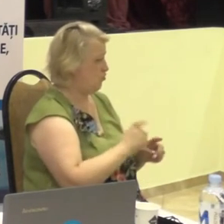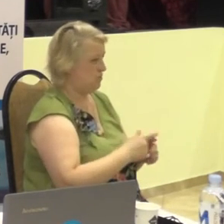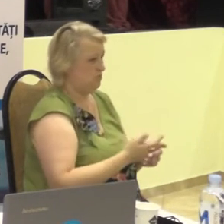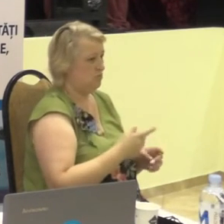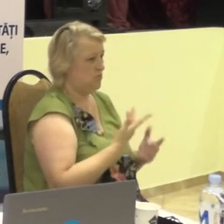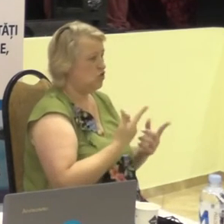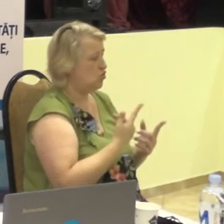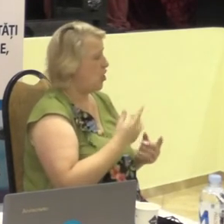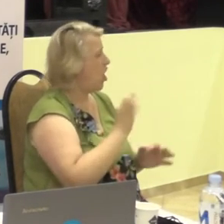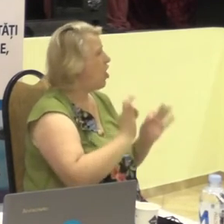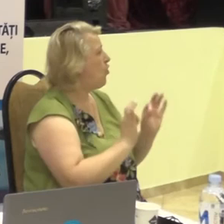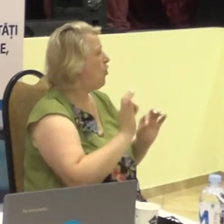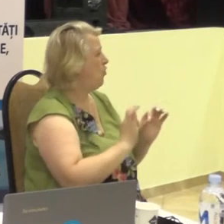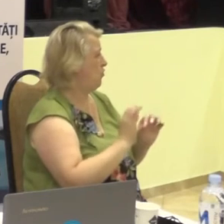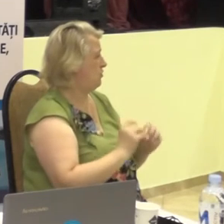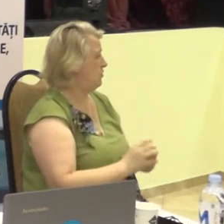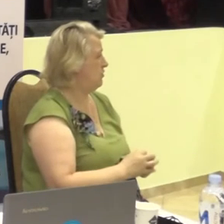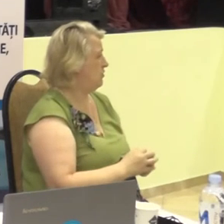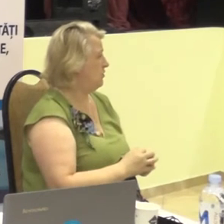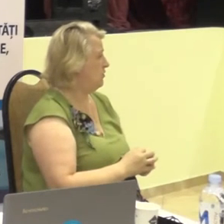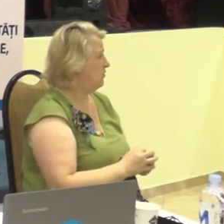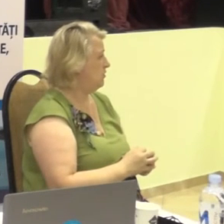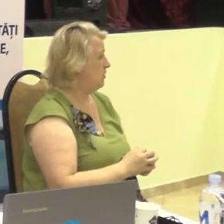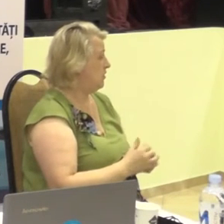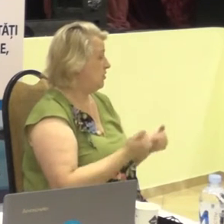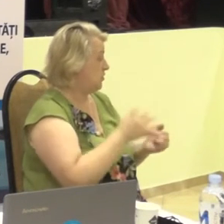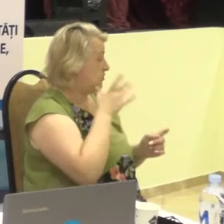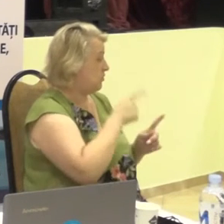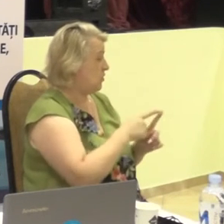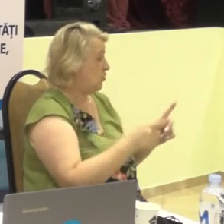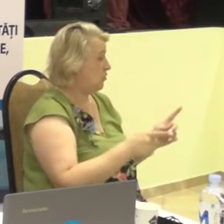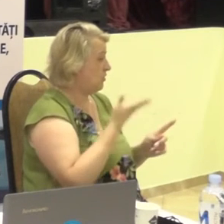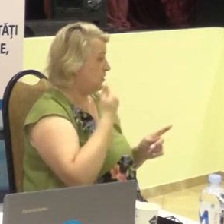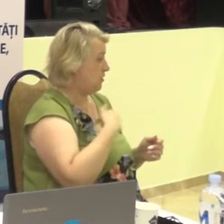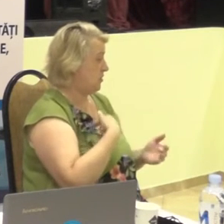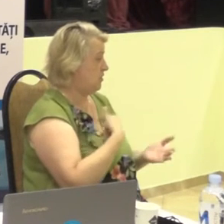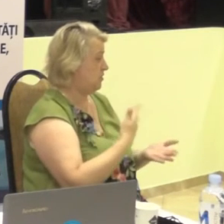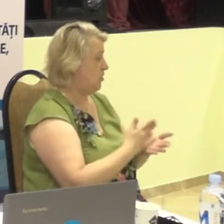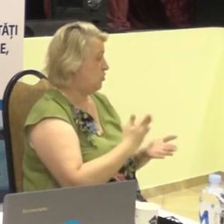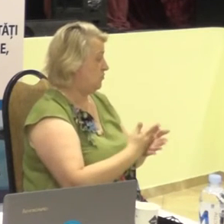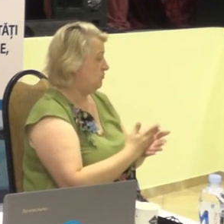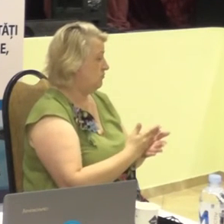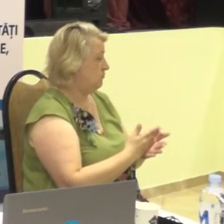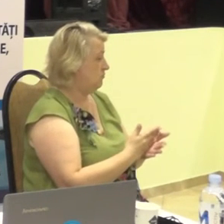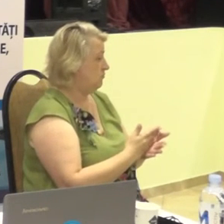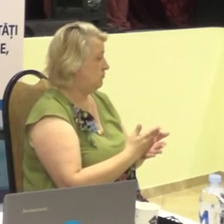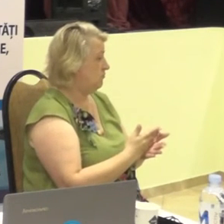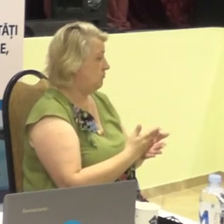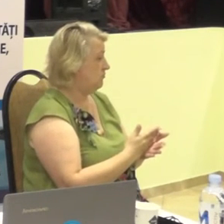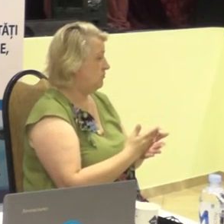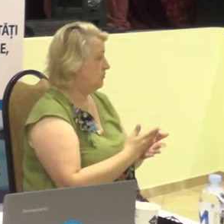Chiar și acum, când noi suntem într-o perioadă